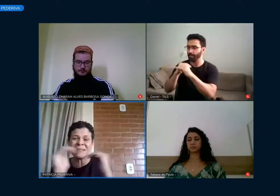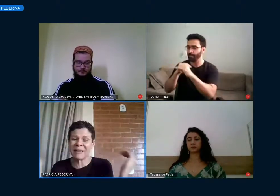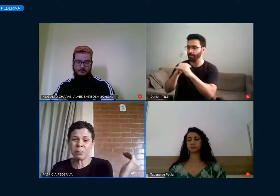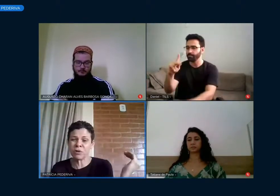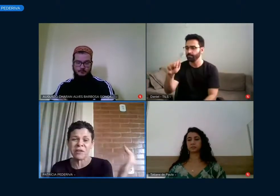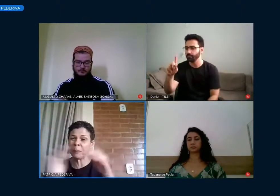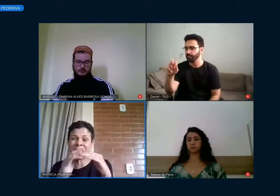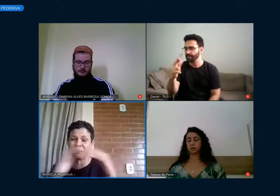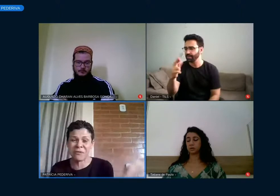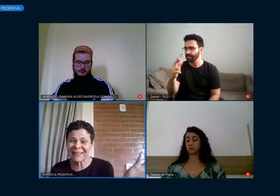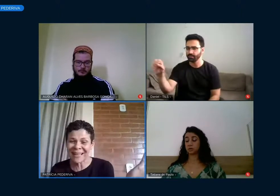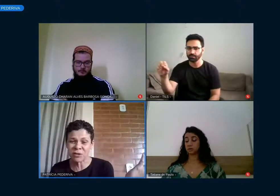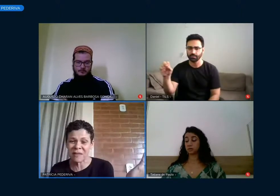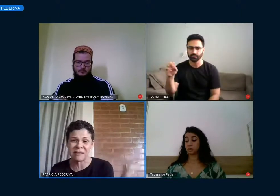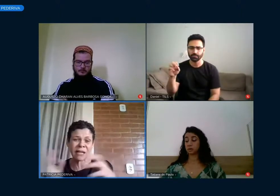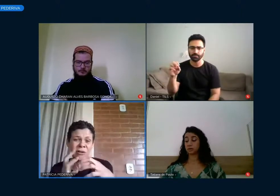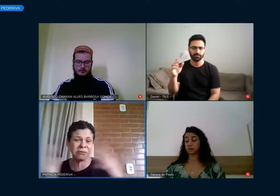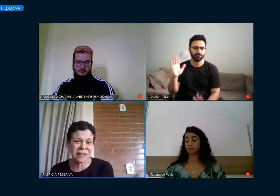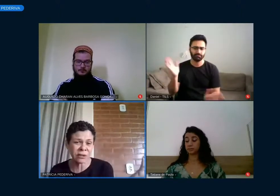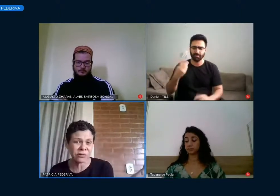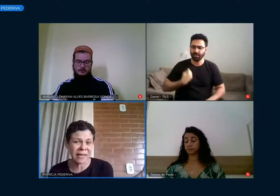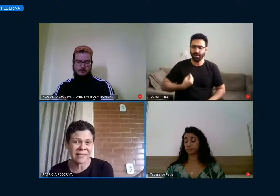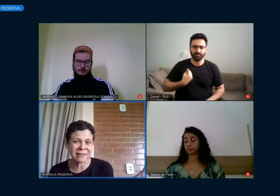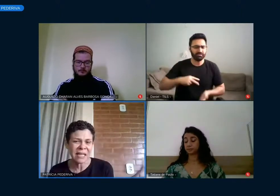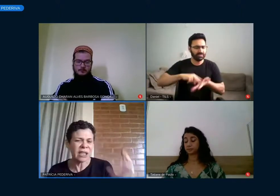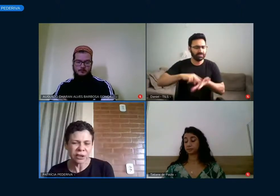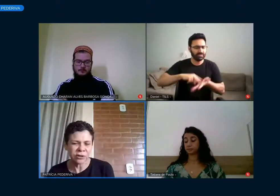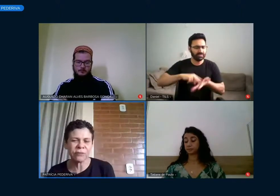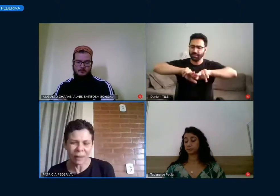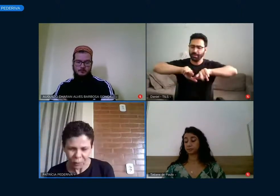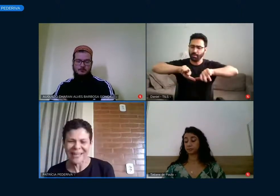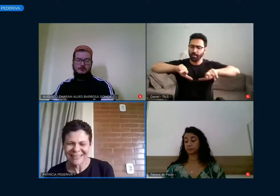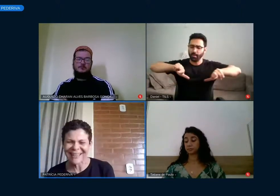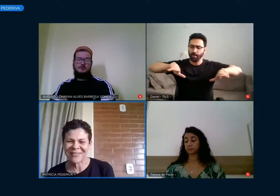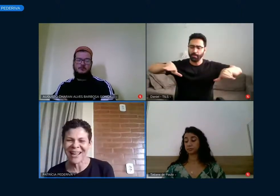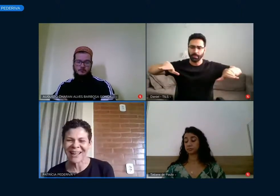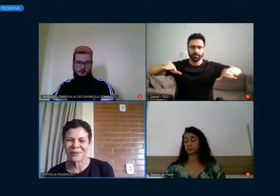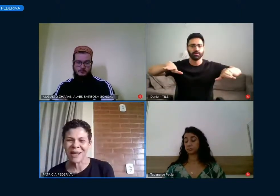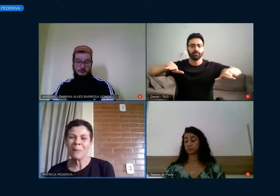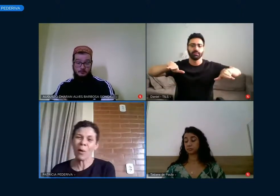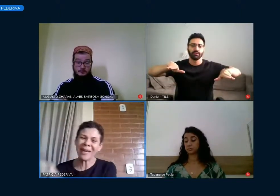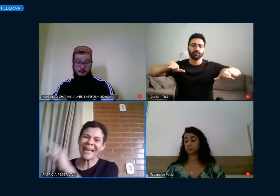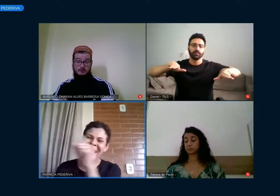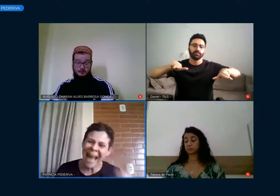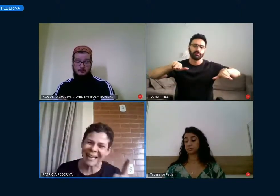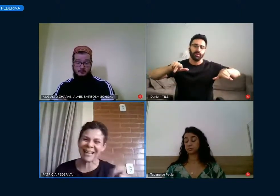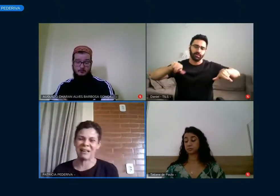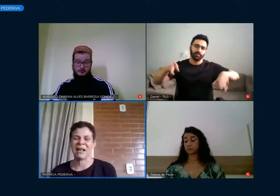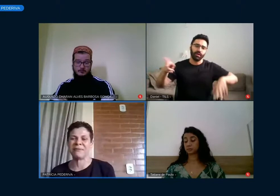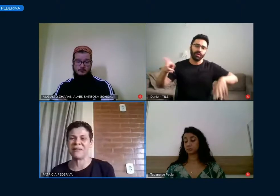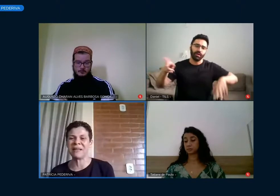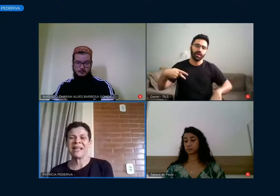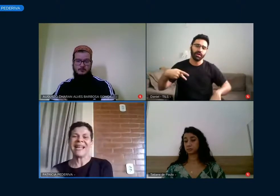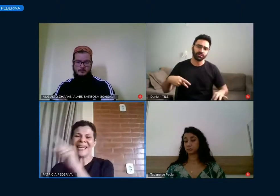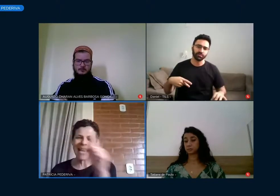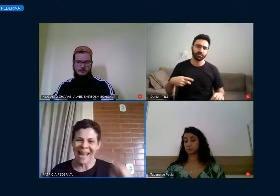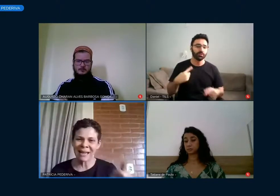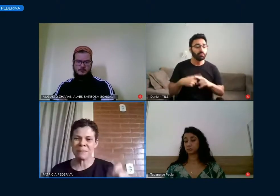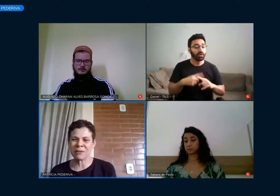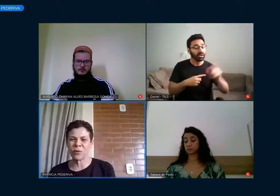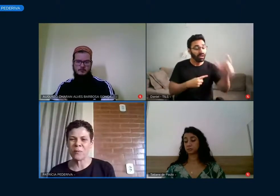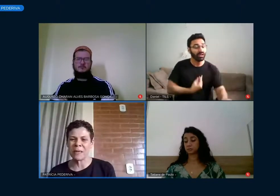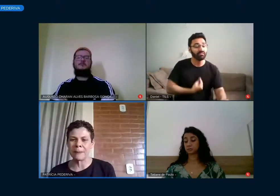que não é exemplo de vida, porque a vida é diversidade, vida é diferença, de fato, aí é certo e errado, porque nega a vida,